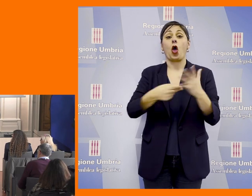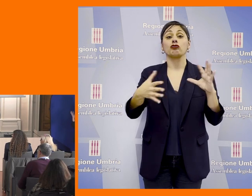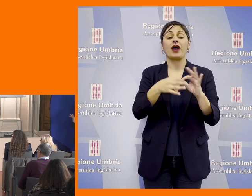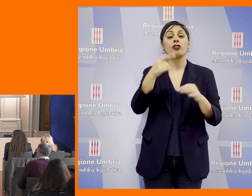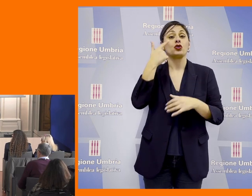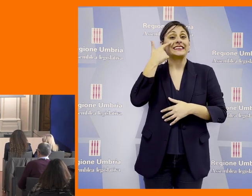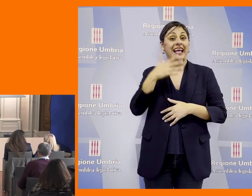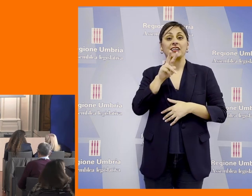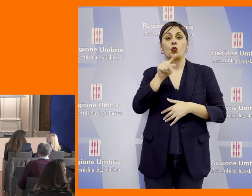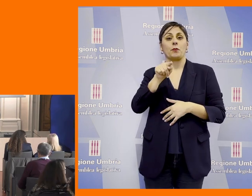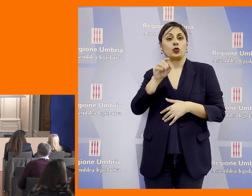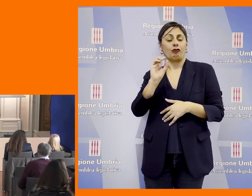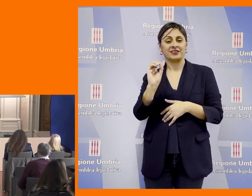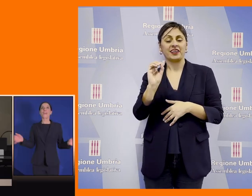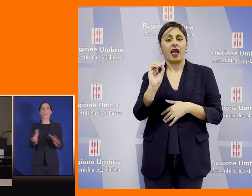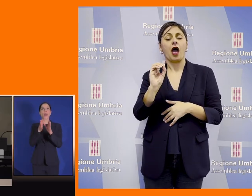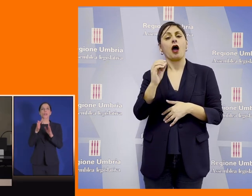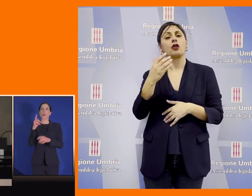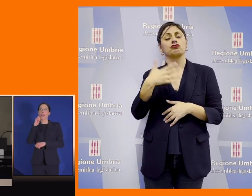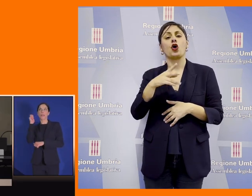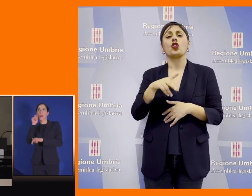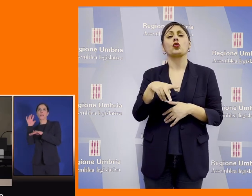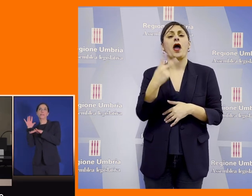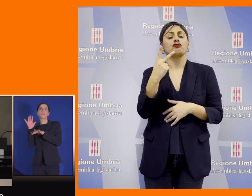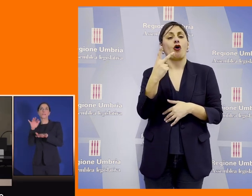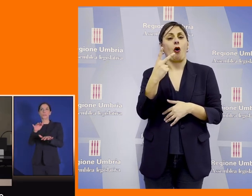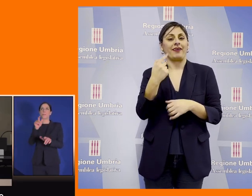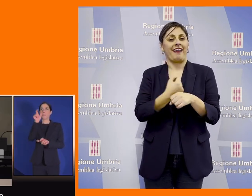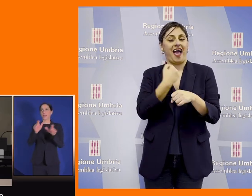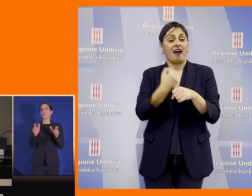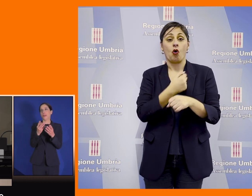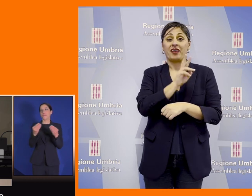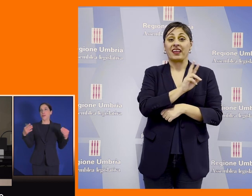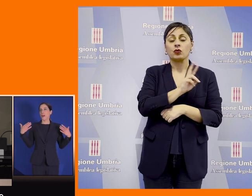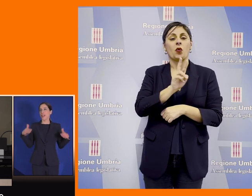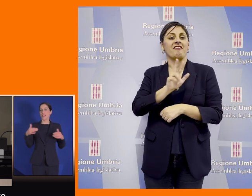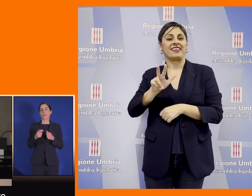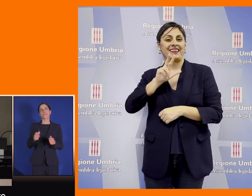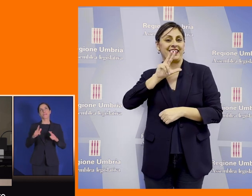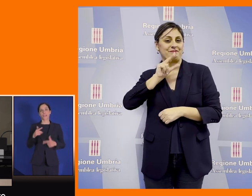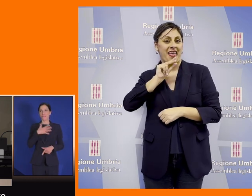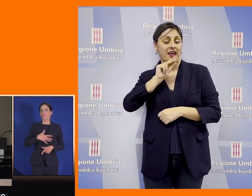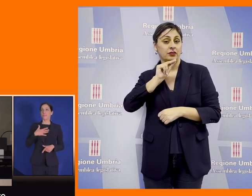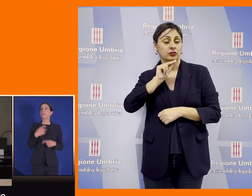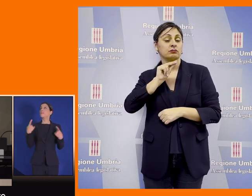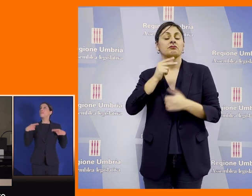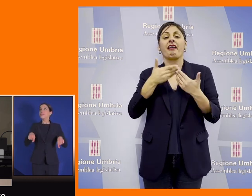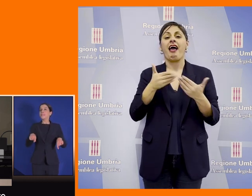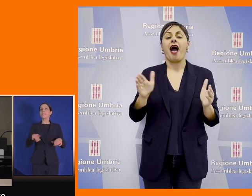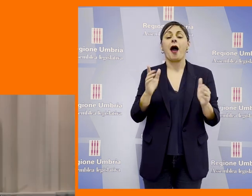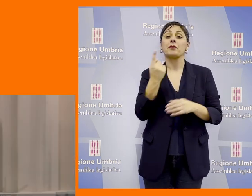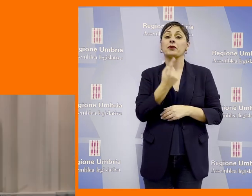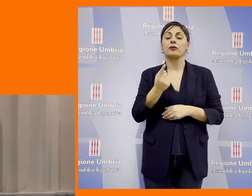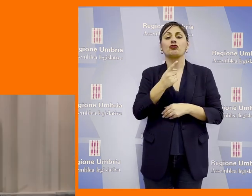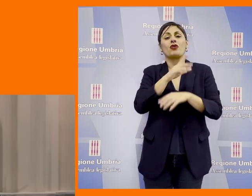per il progetto SAIS 2.0 è stato suddiviso in due giornate di lavori il 22 e il 23 marzo e si è